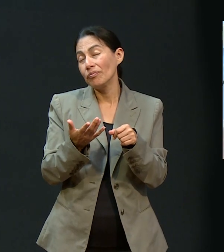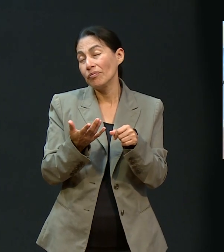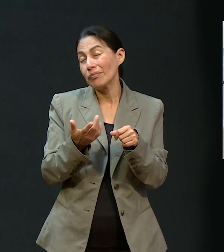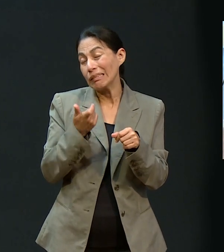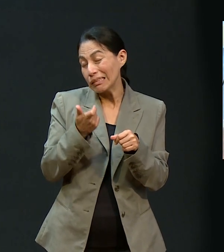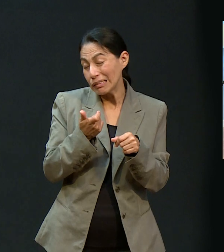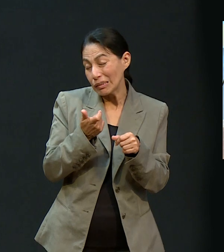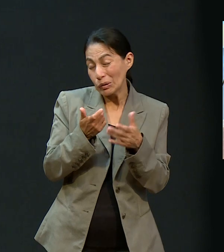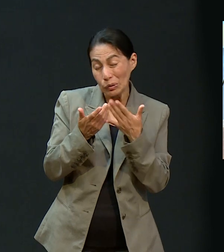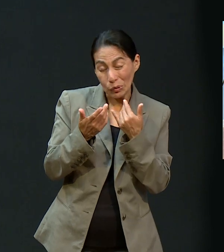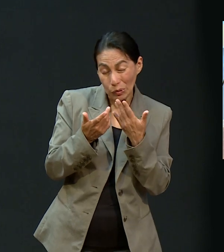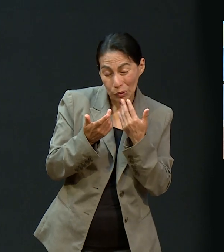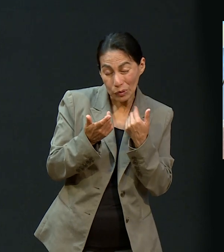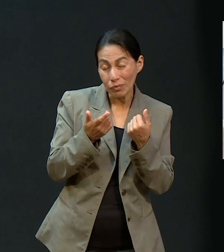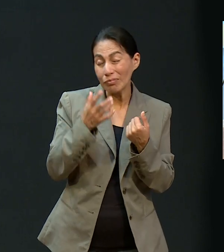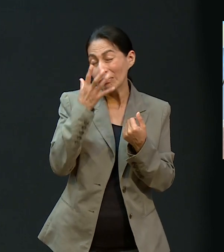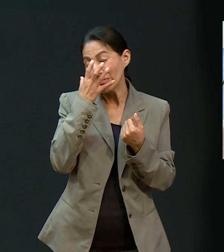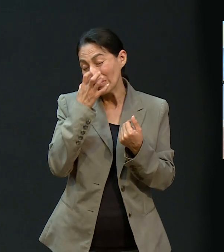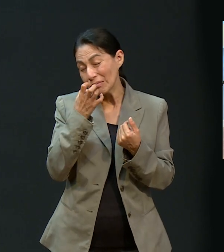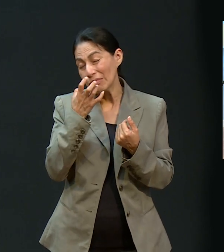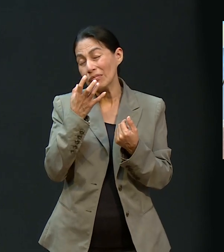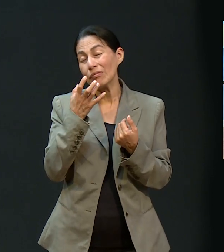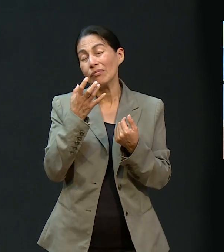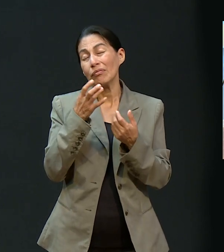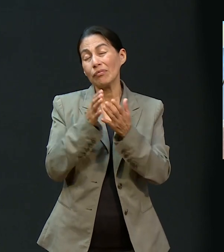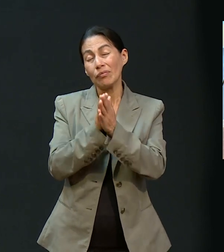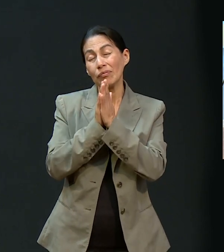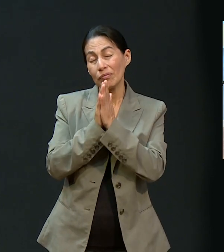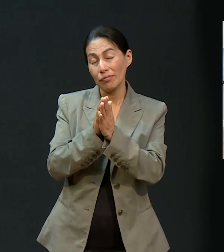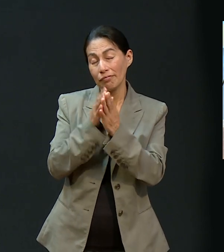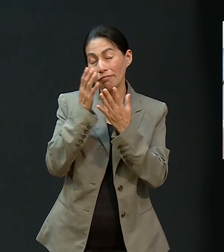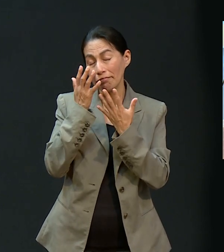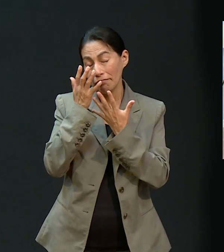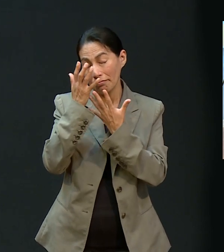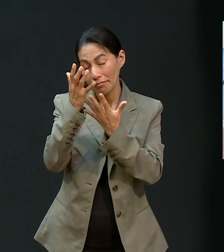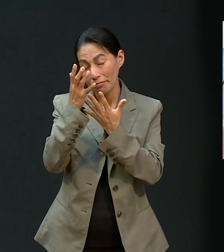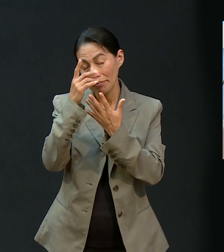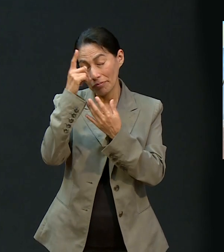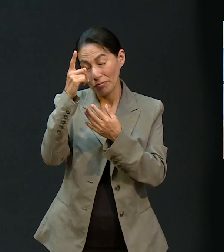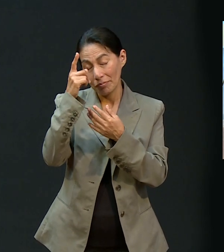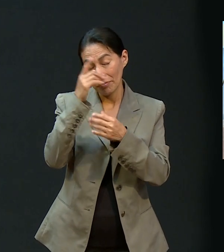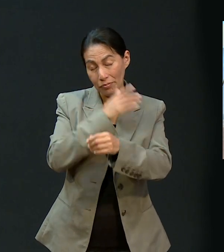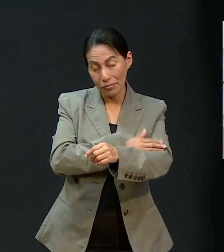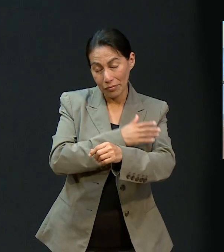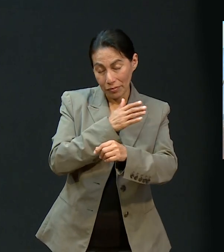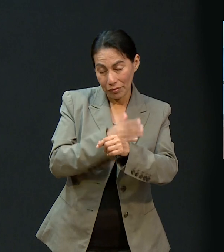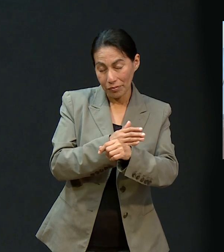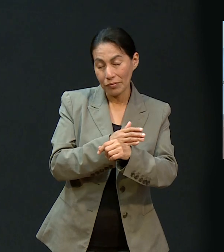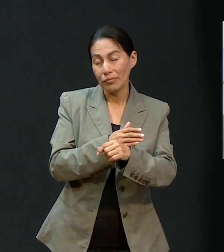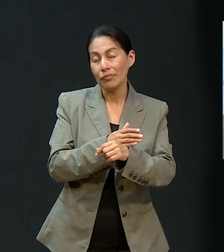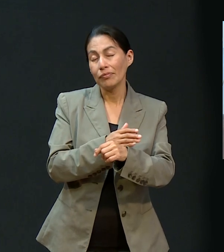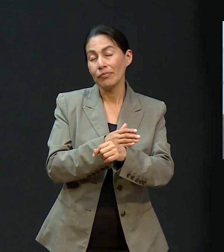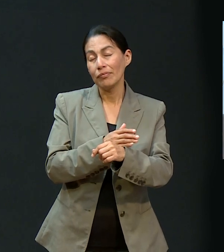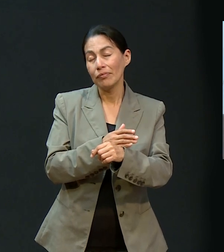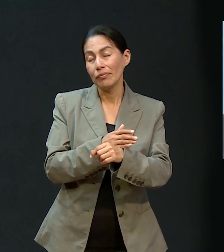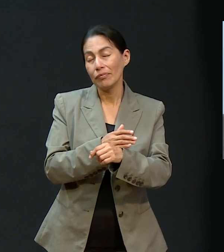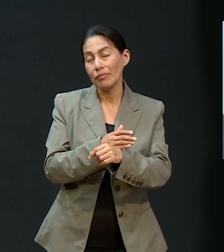o de cualquier índole, oh Dios, suplicamos que estés con ellos. Amén.